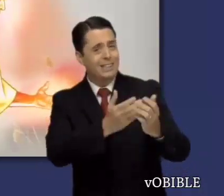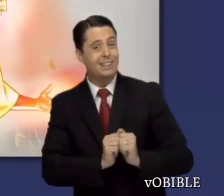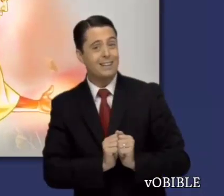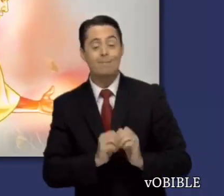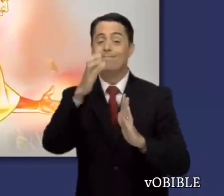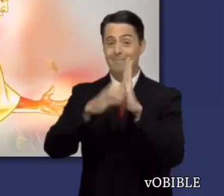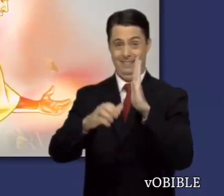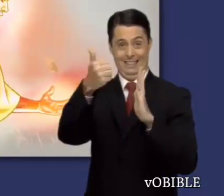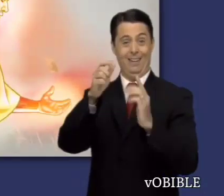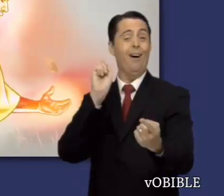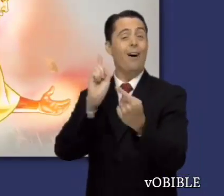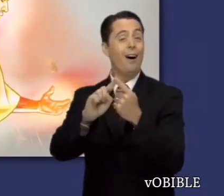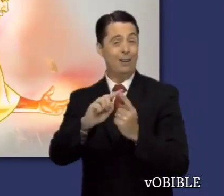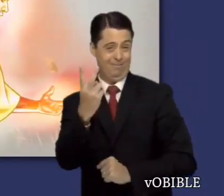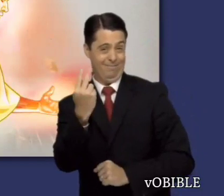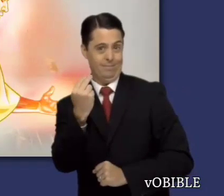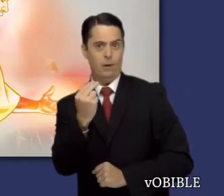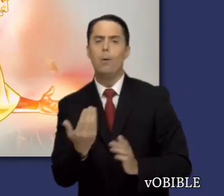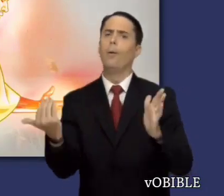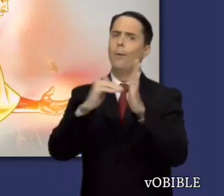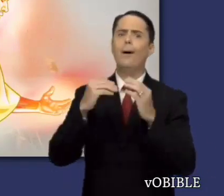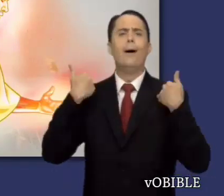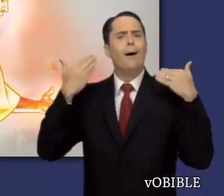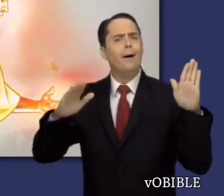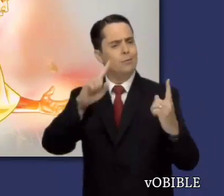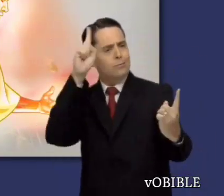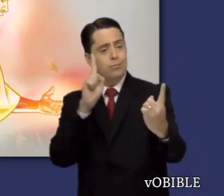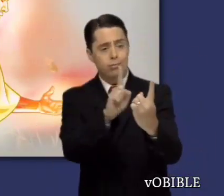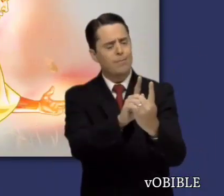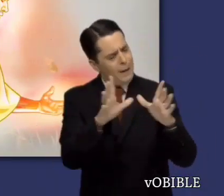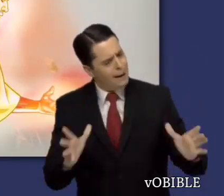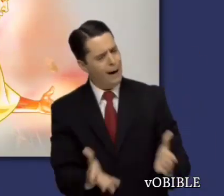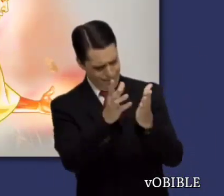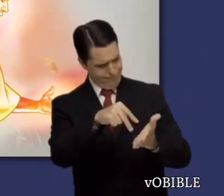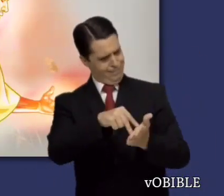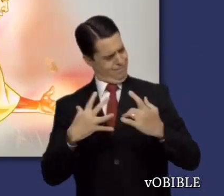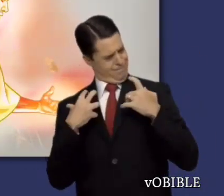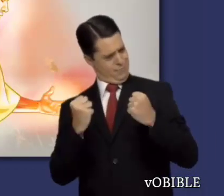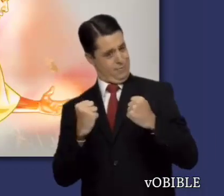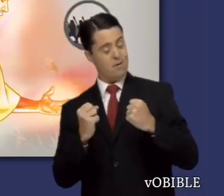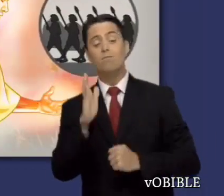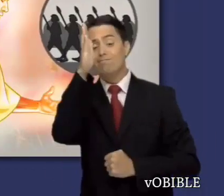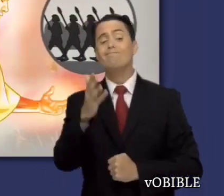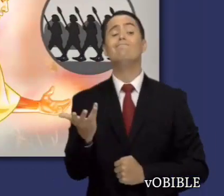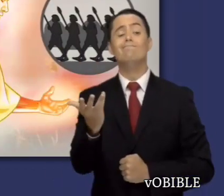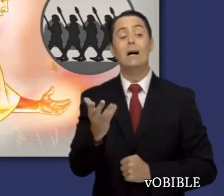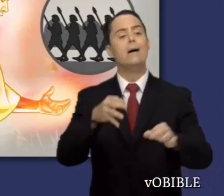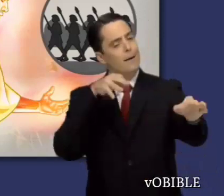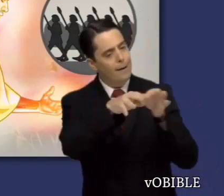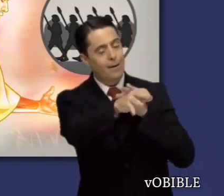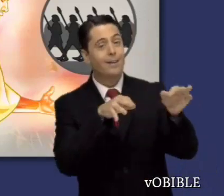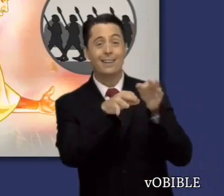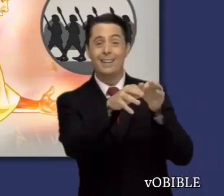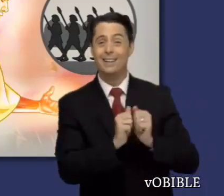Daniel, lo anima y le da otra visión sobre el futuro. Una gran parte de la profecía describe un